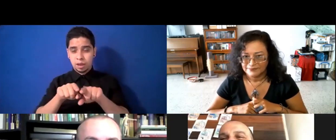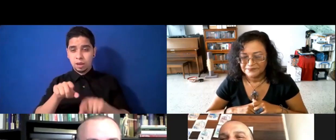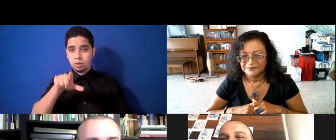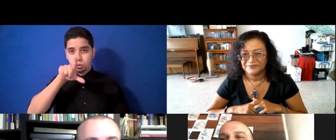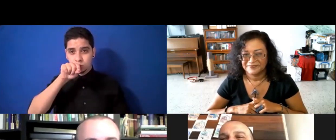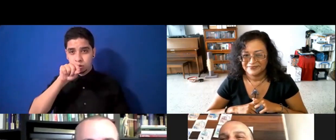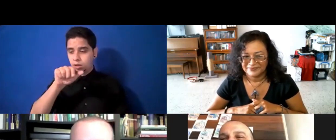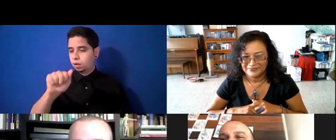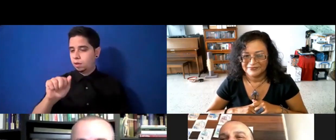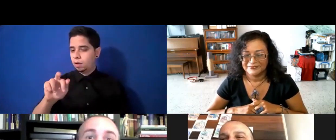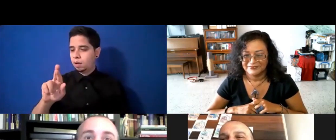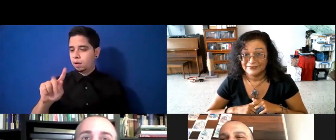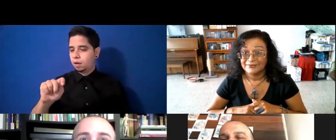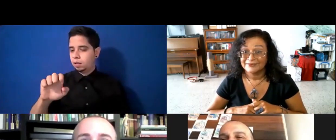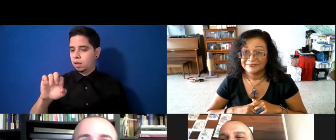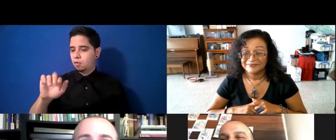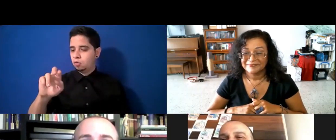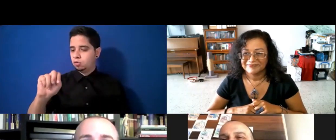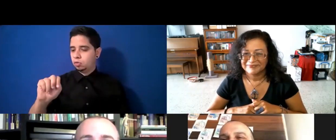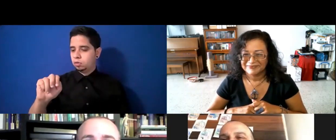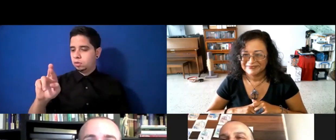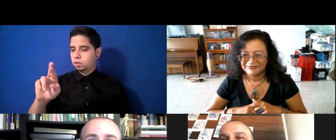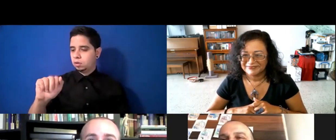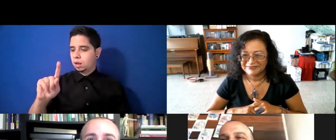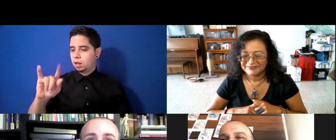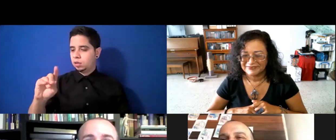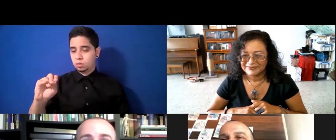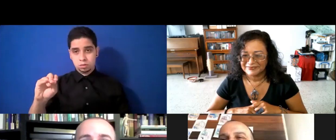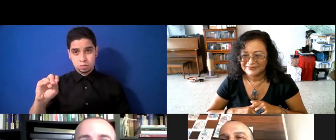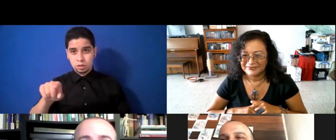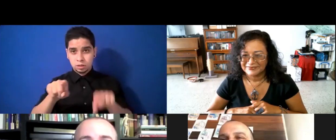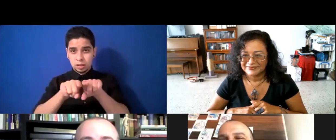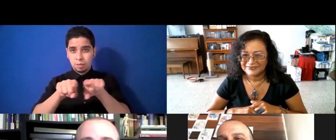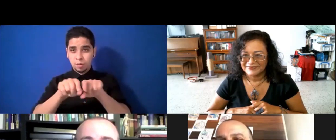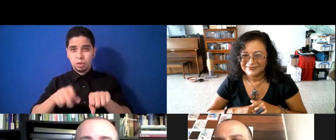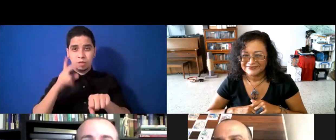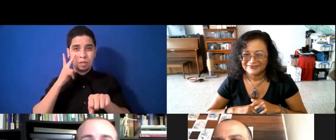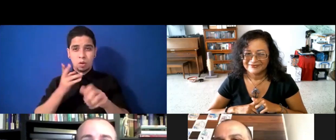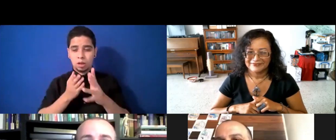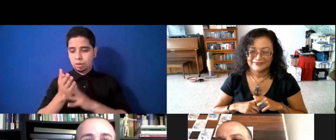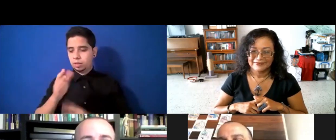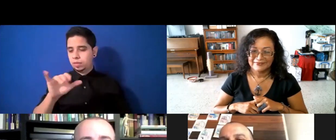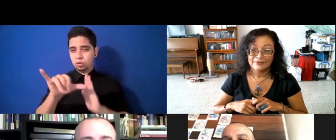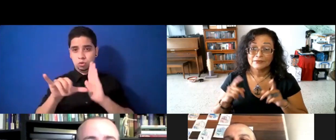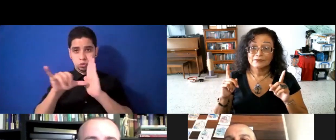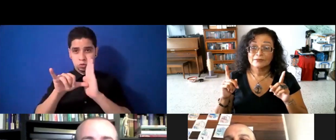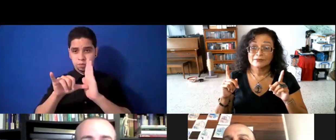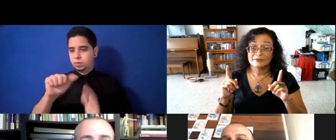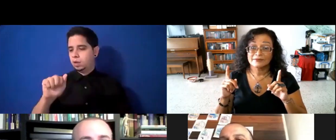Ahí me le das follow. Y también estamos en YouTube como Artefusión en nuestro canal. Y ahí es bien importante que